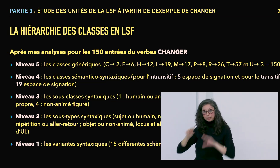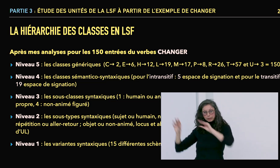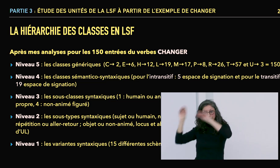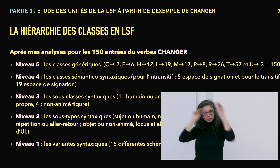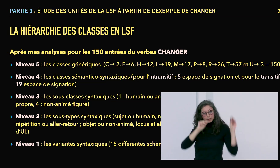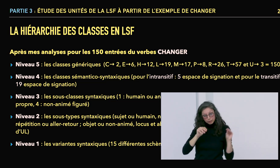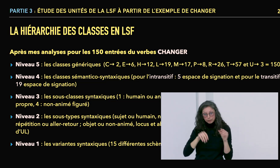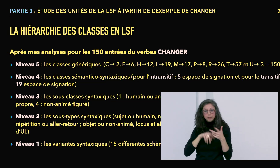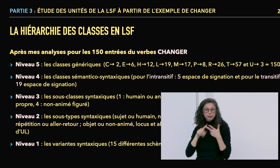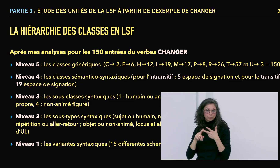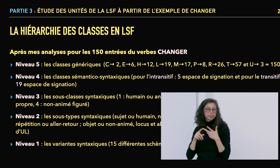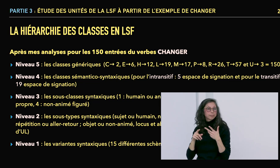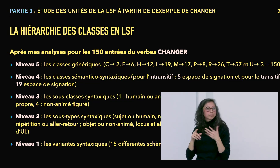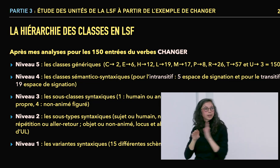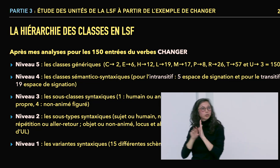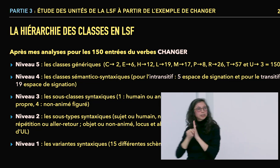l'iconicité diagrammatique